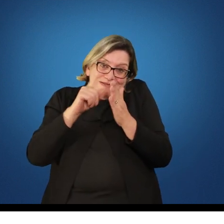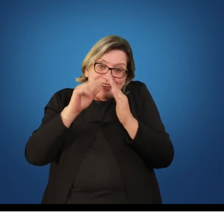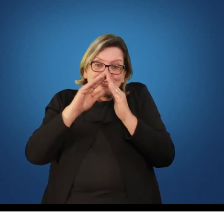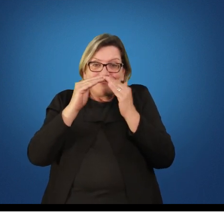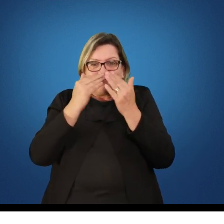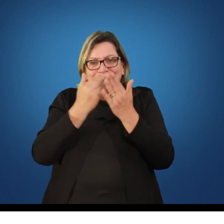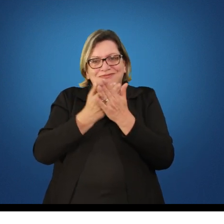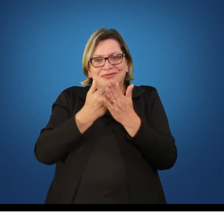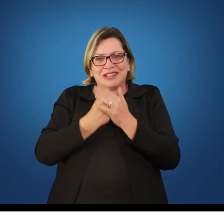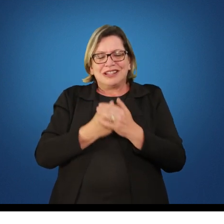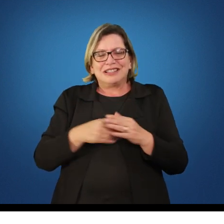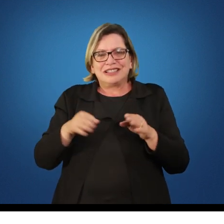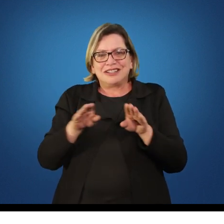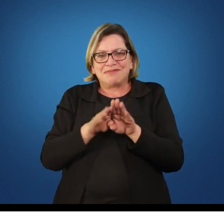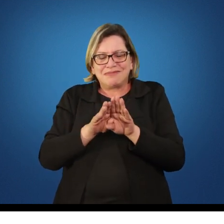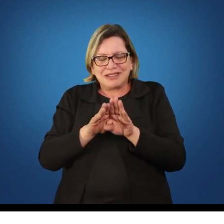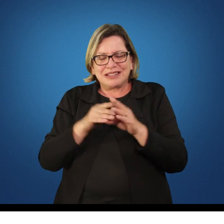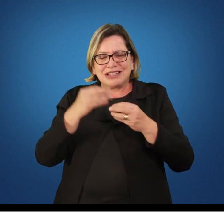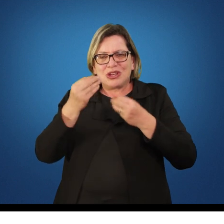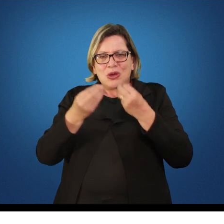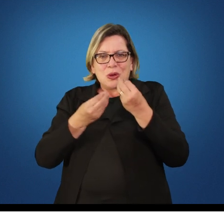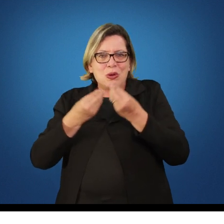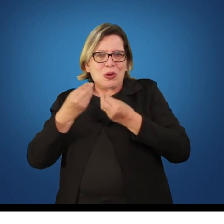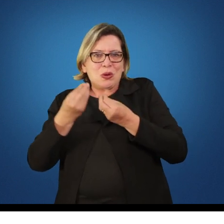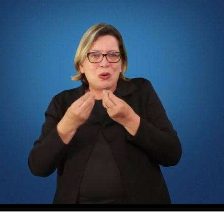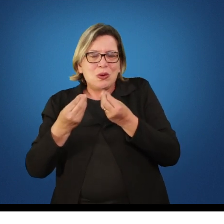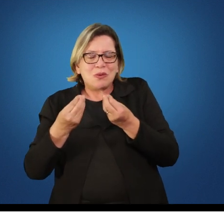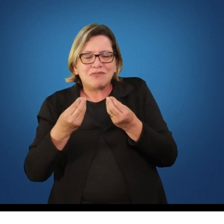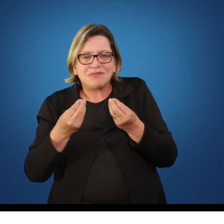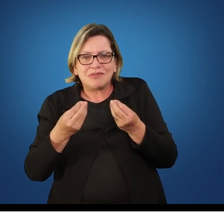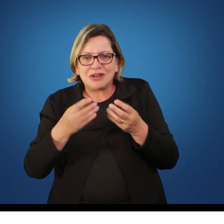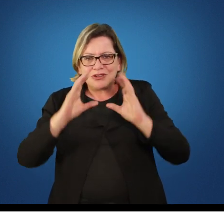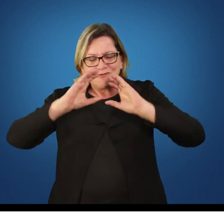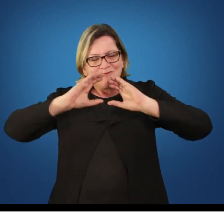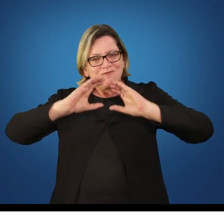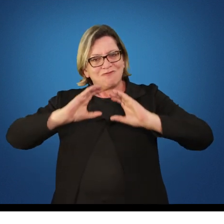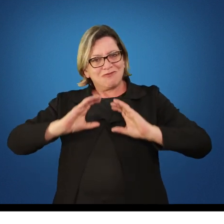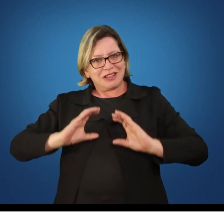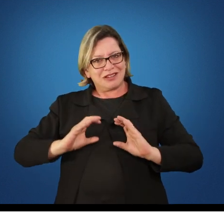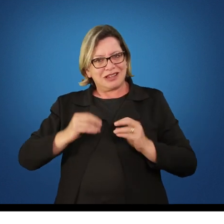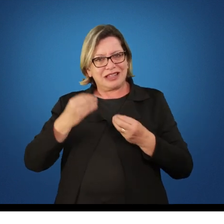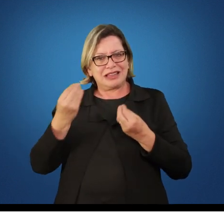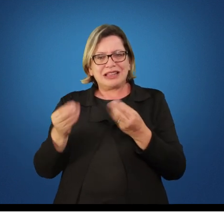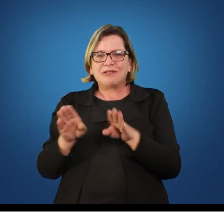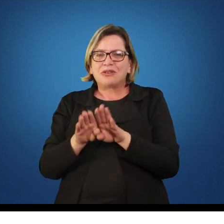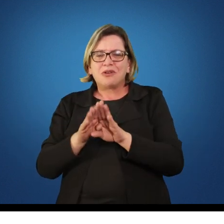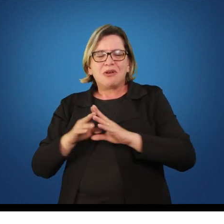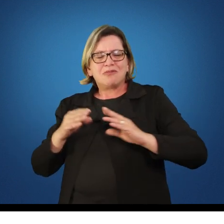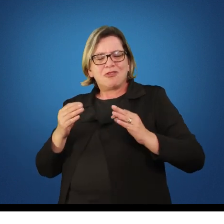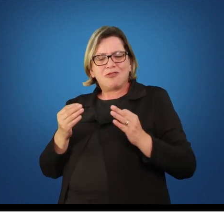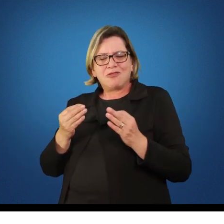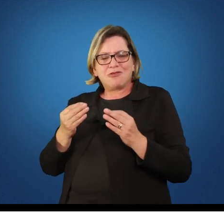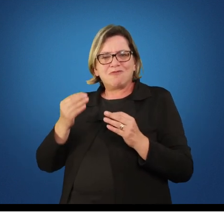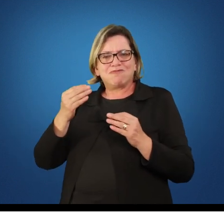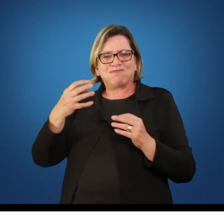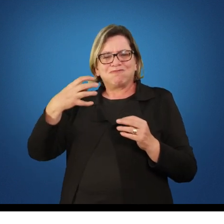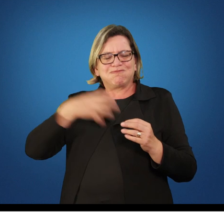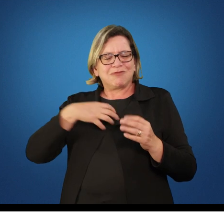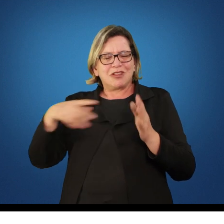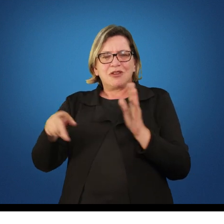Da formação desse cidadão e da execução de uma prática social elaborada e executada por ele como já